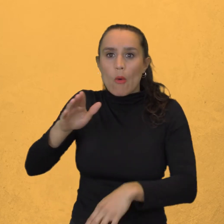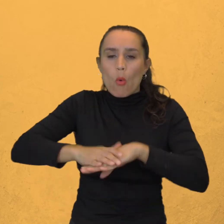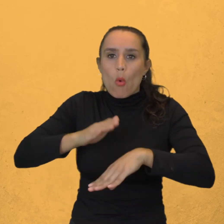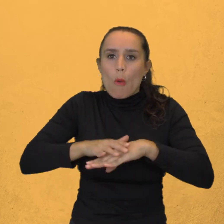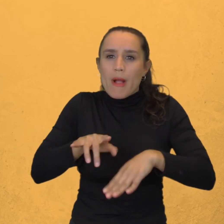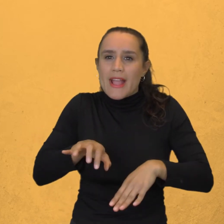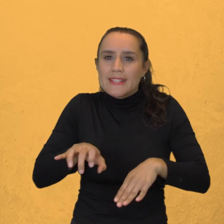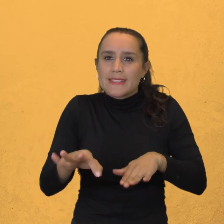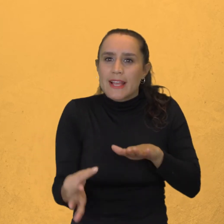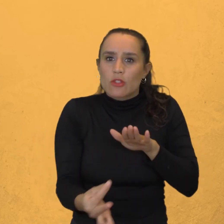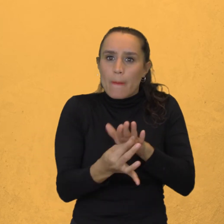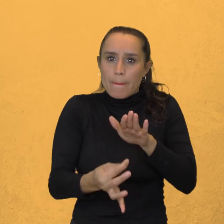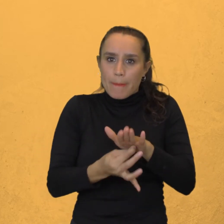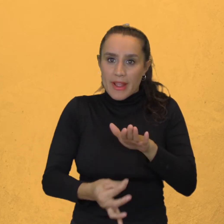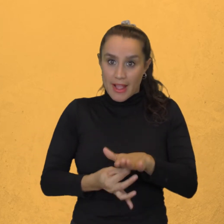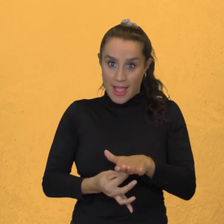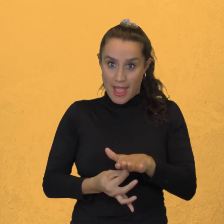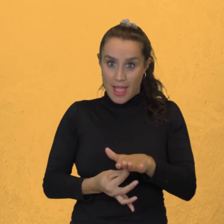A los pocos días el hombre murió